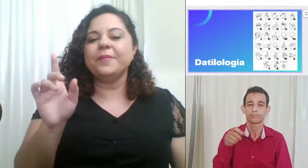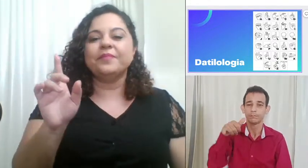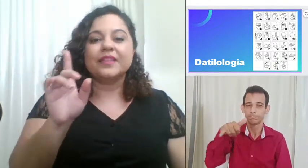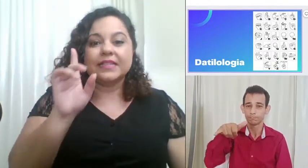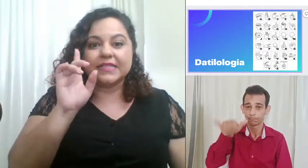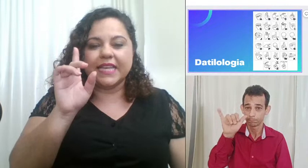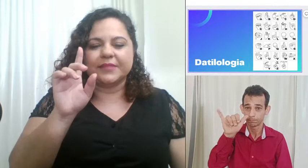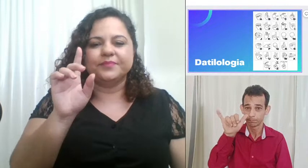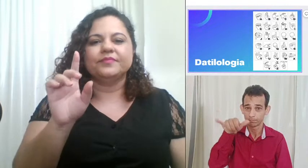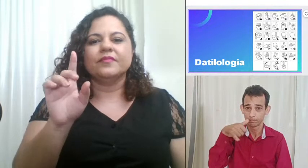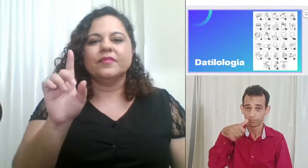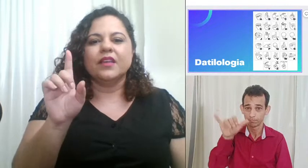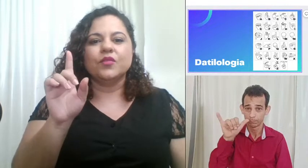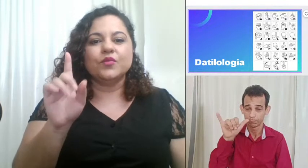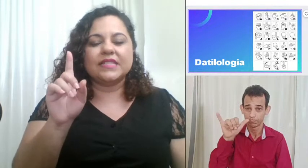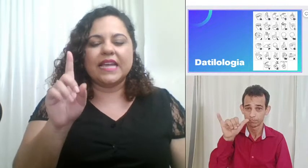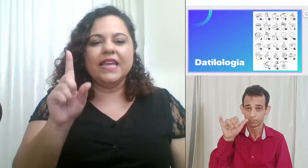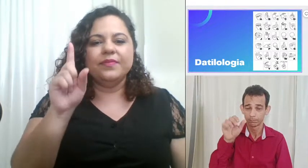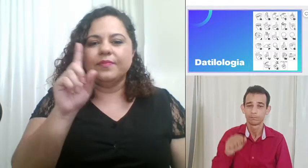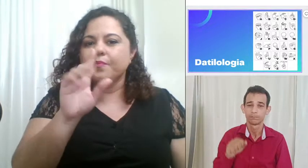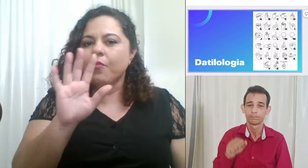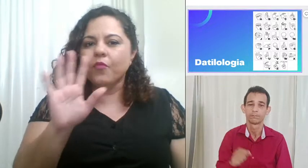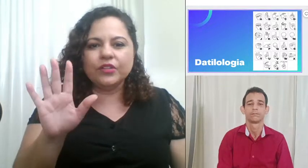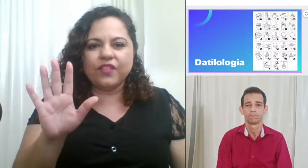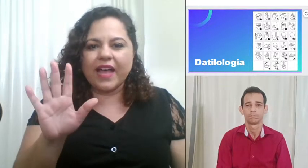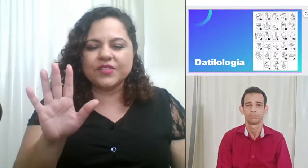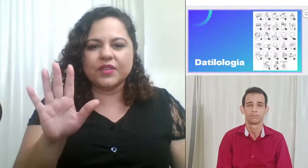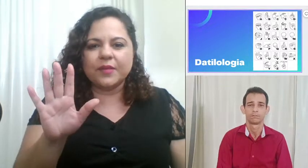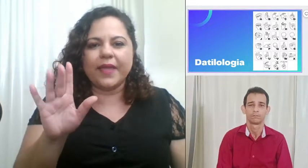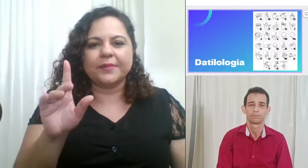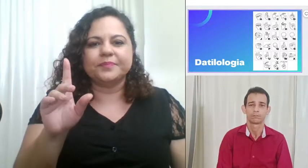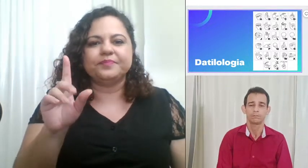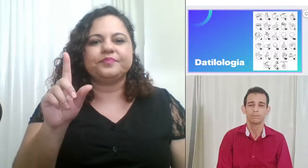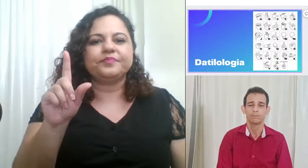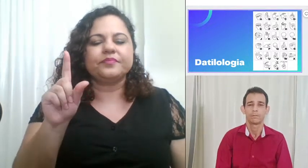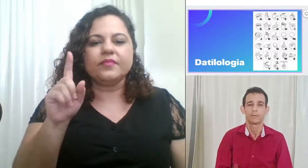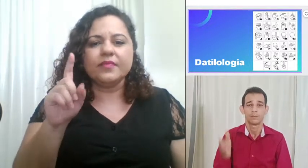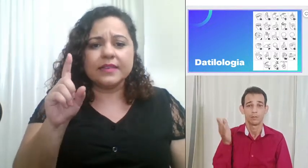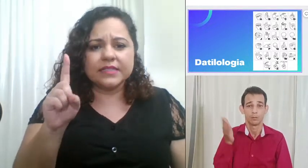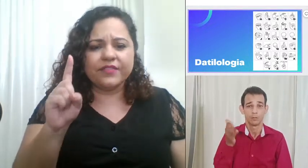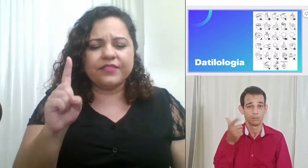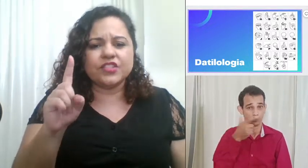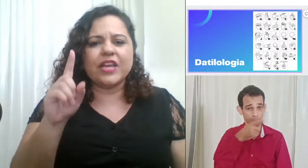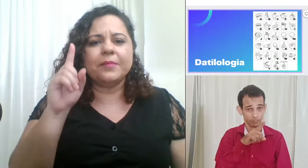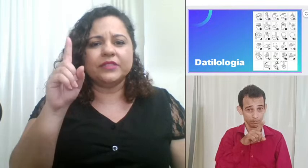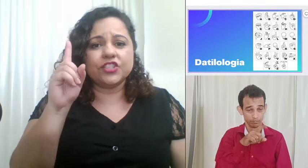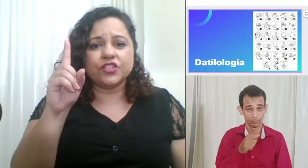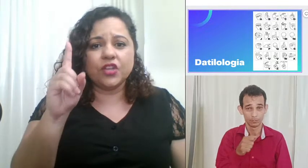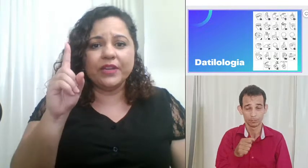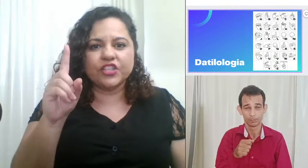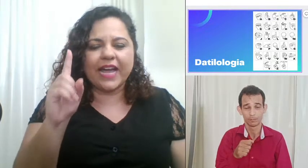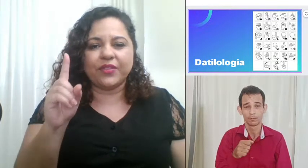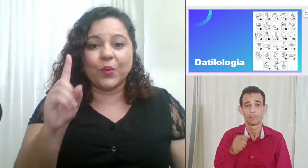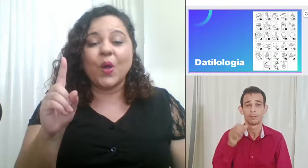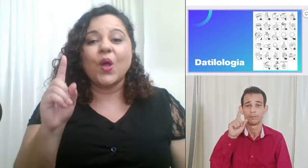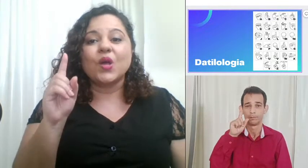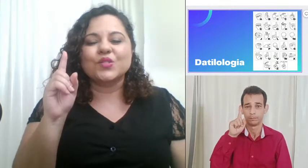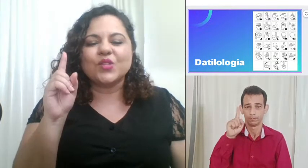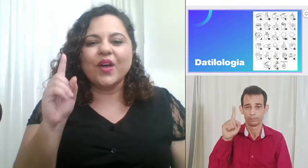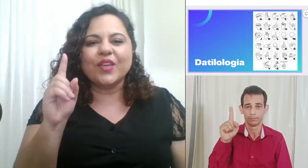Z o Z muito fácil também você vai fechar a mão deixa só o indicador só que